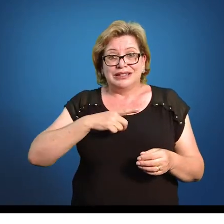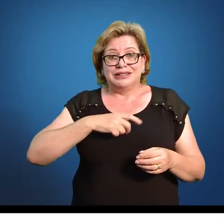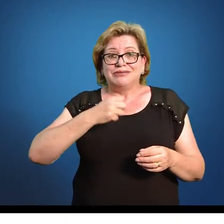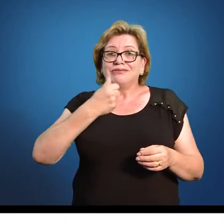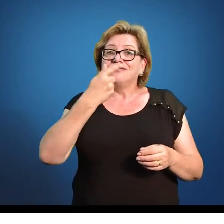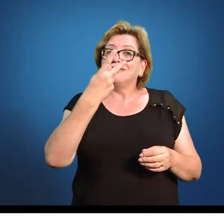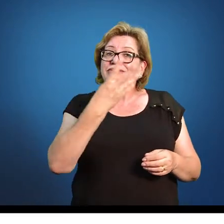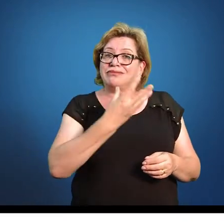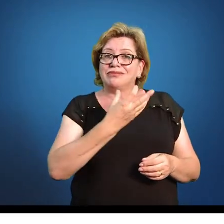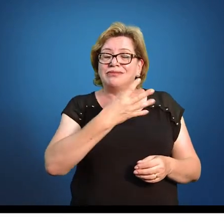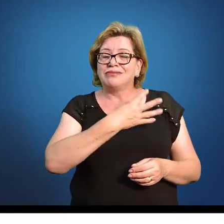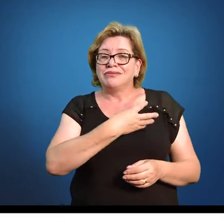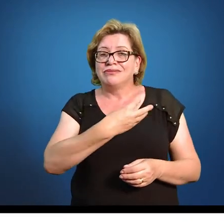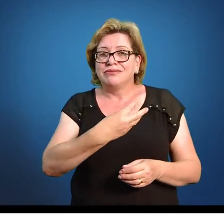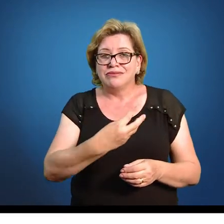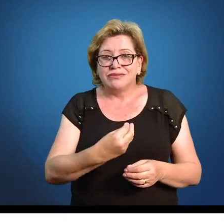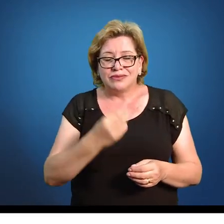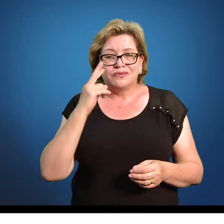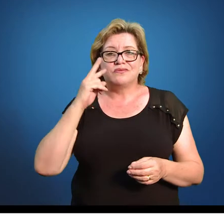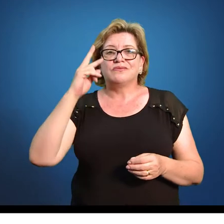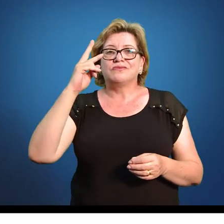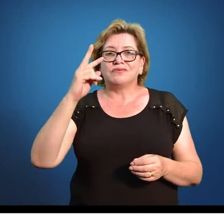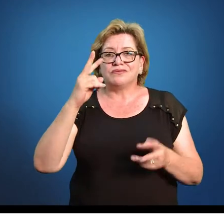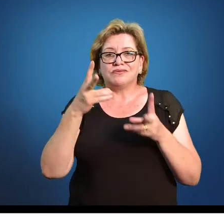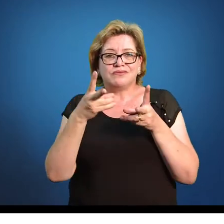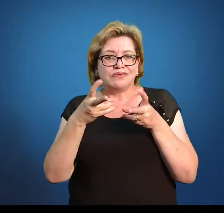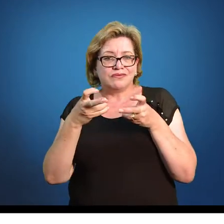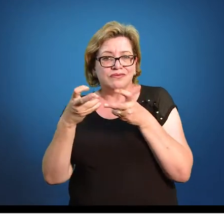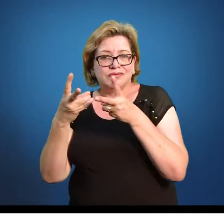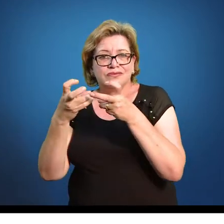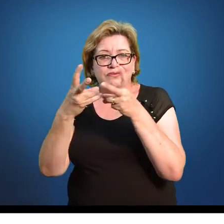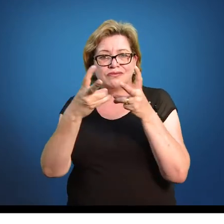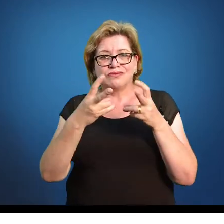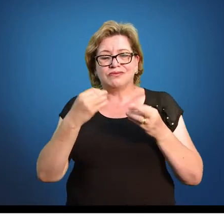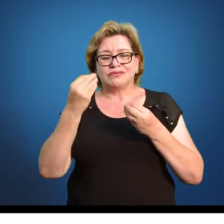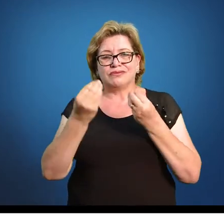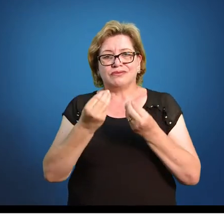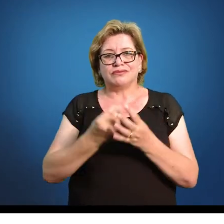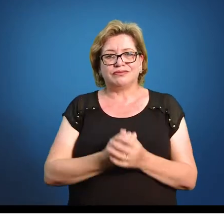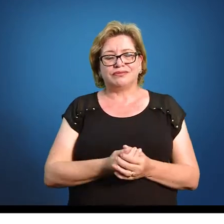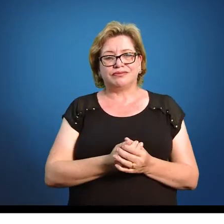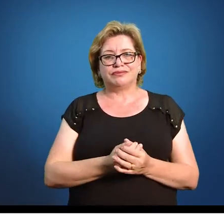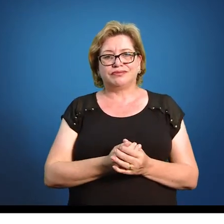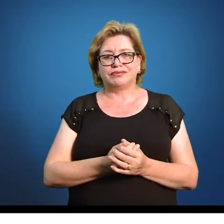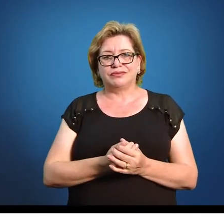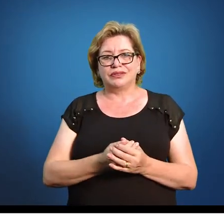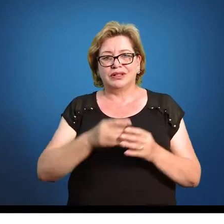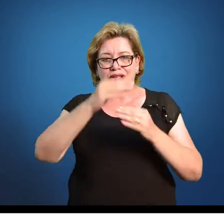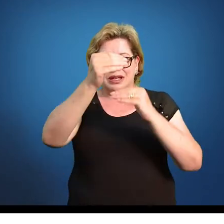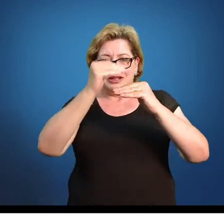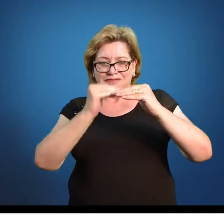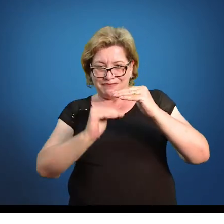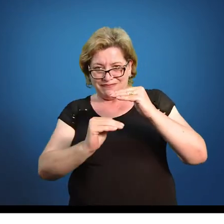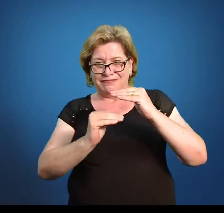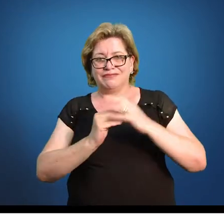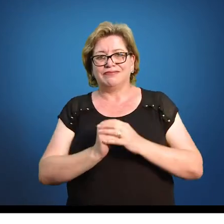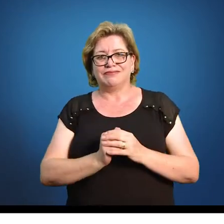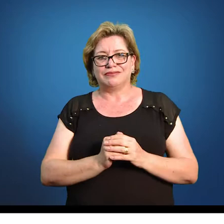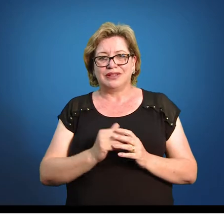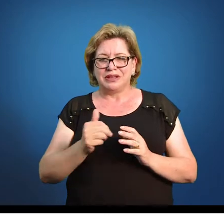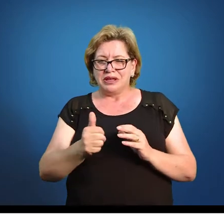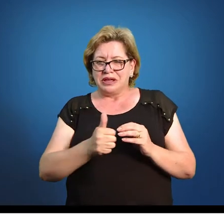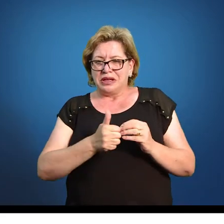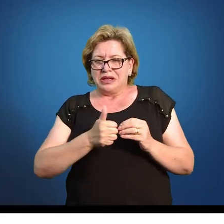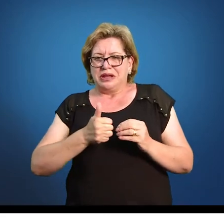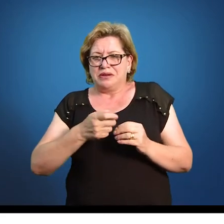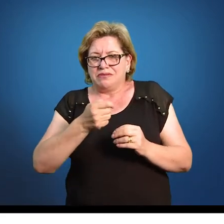número de filhos e exatamente quantas vezes cada uma dessas variáveis aparece. Aqui embaixo. Vamos melhorar